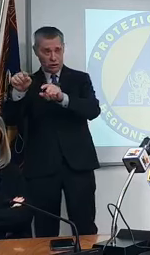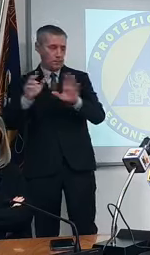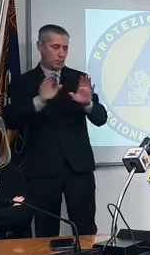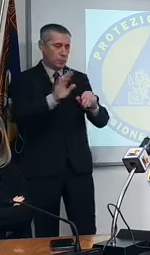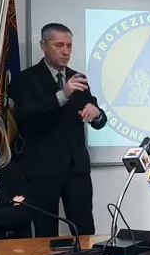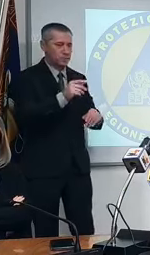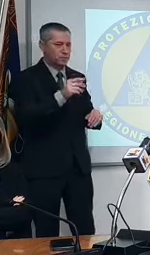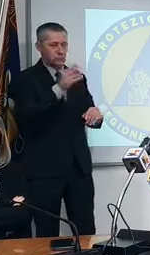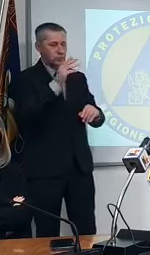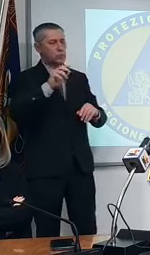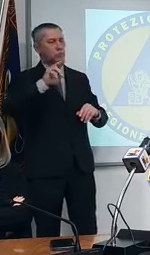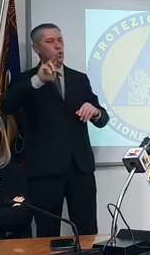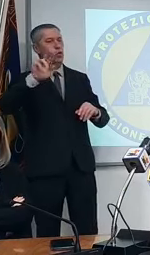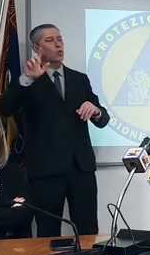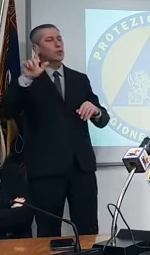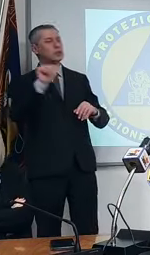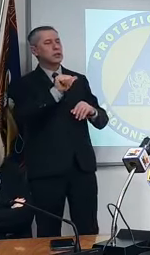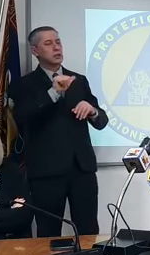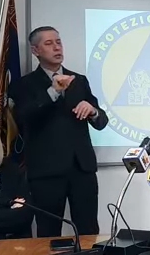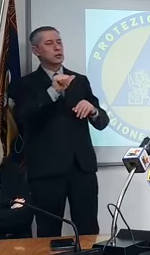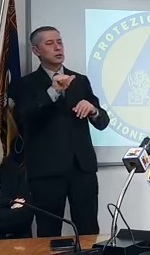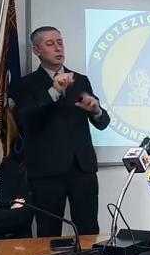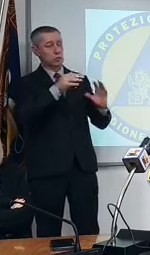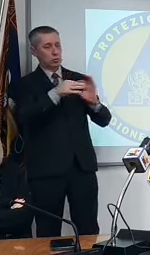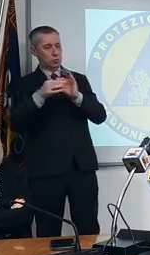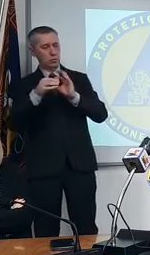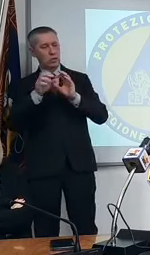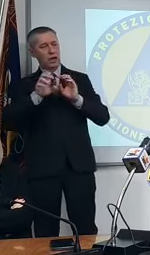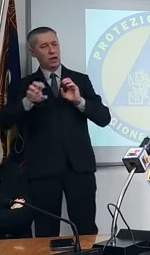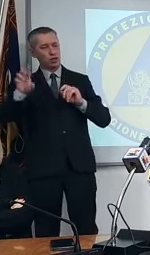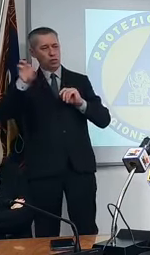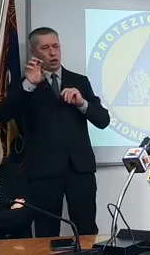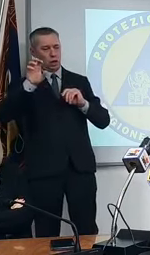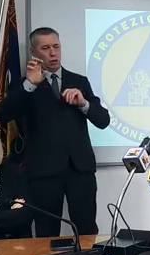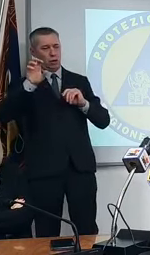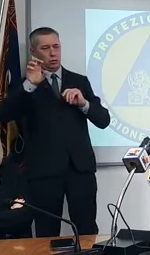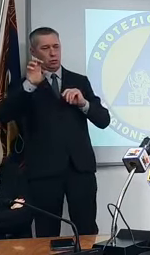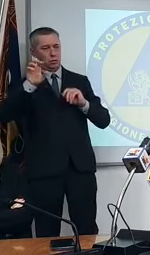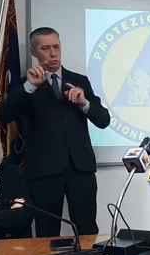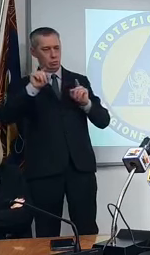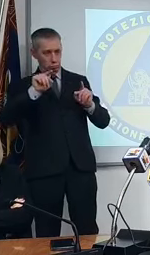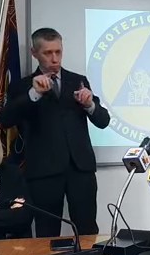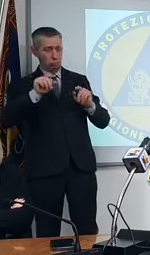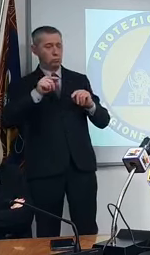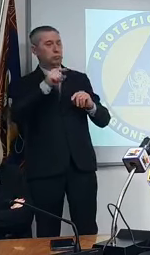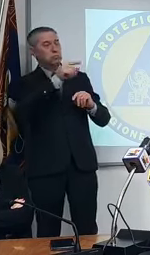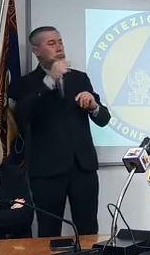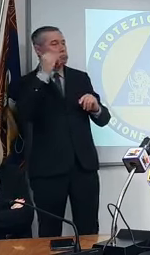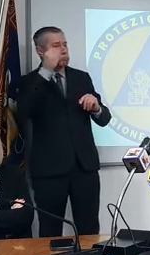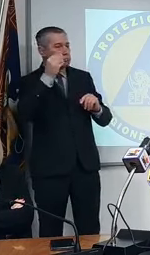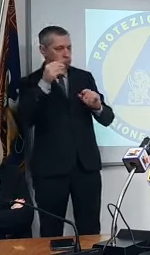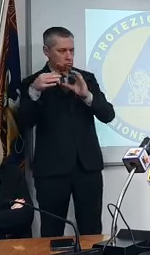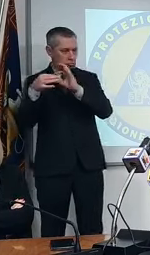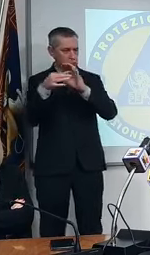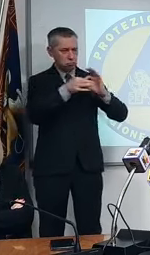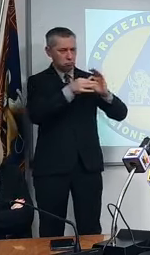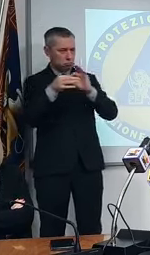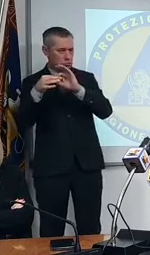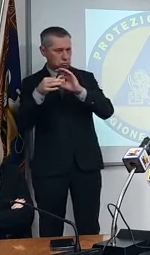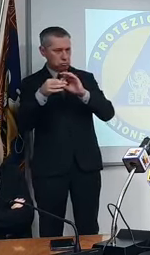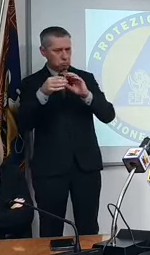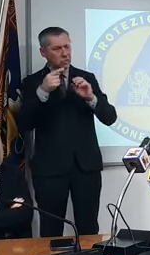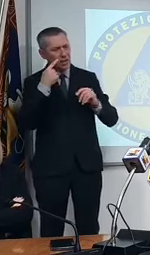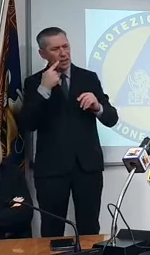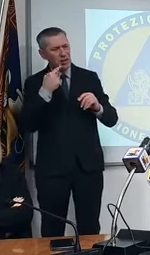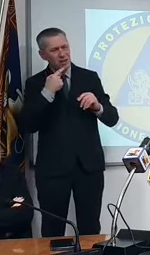rapporto ULS regione sul piano vaccinazioni come intendete andare avanti lei ha detto che domani